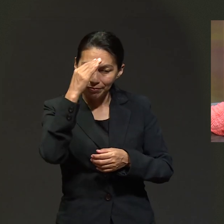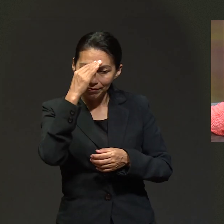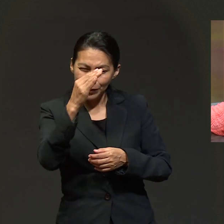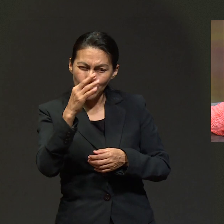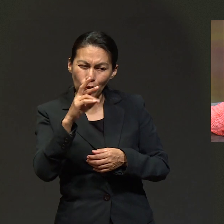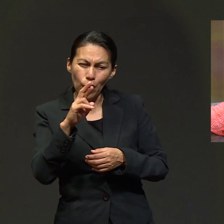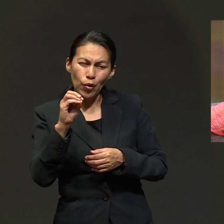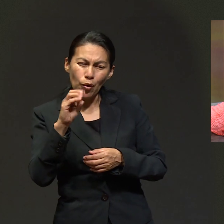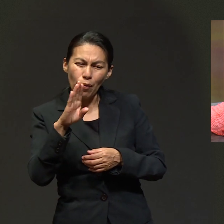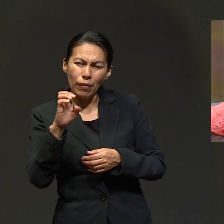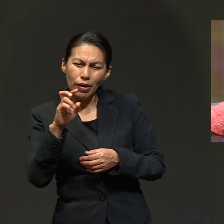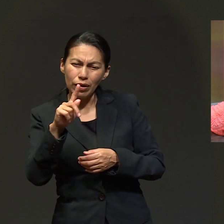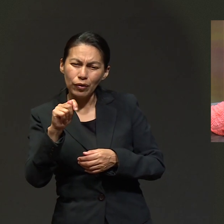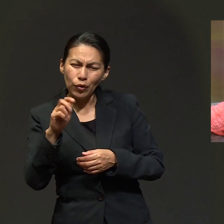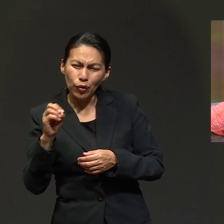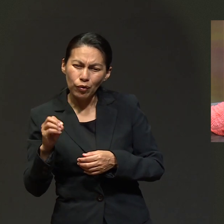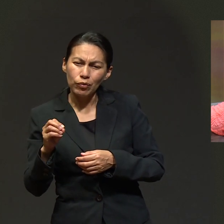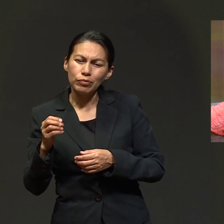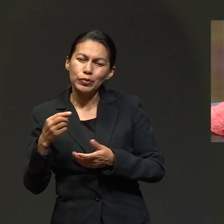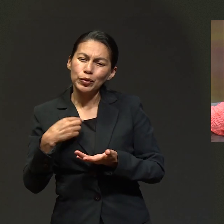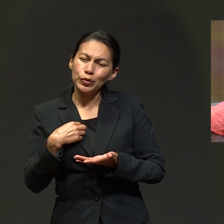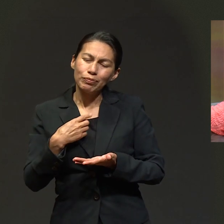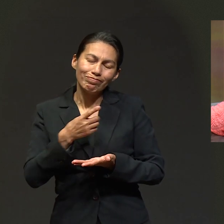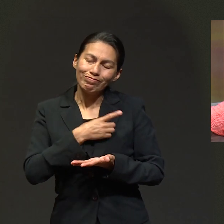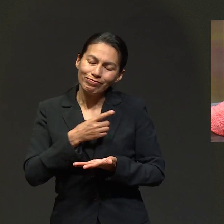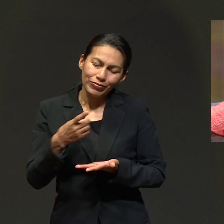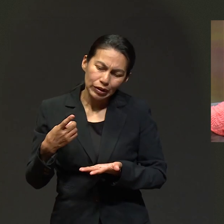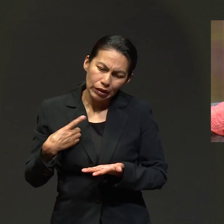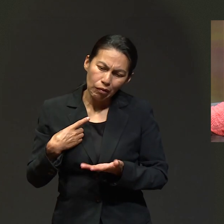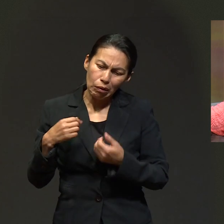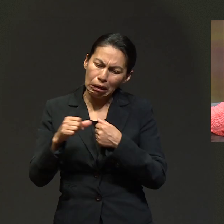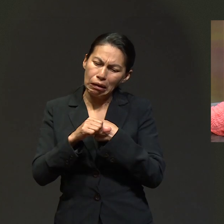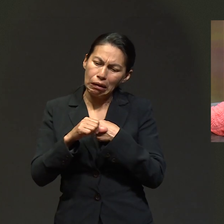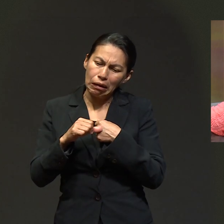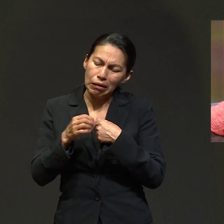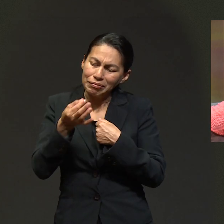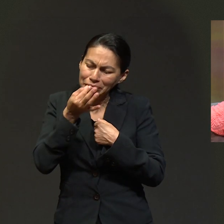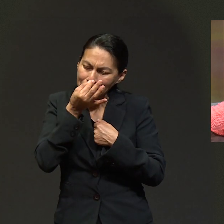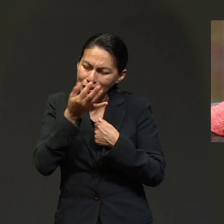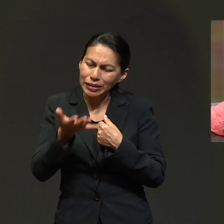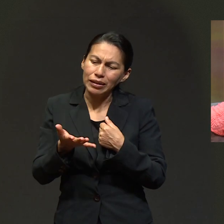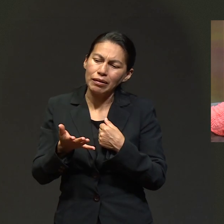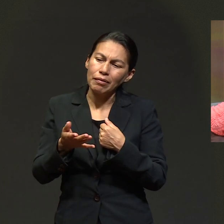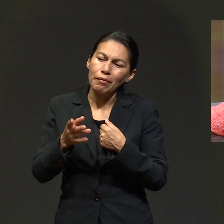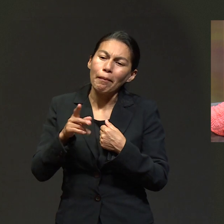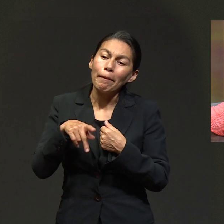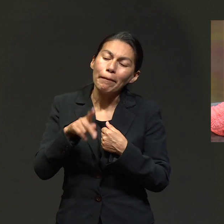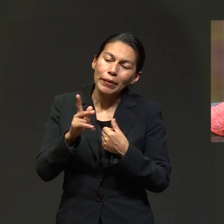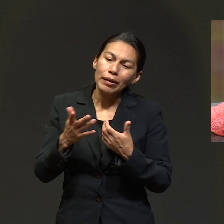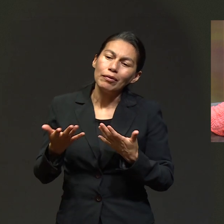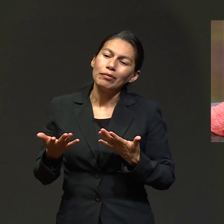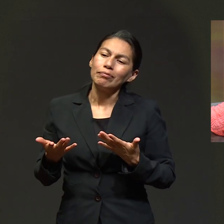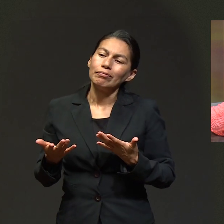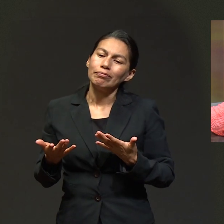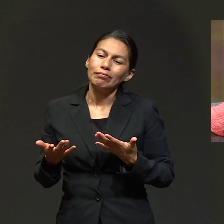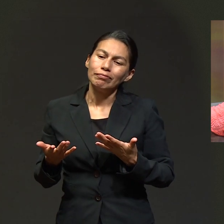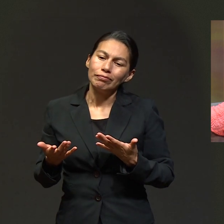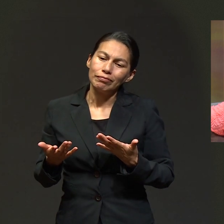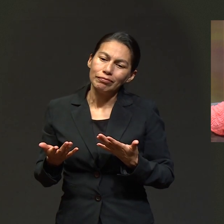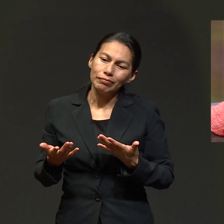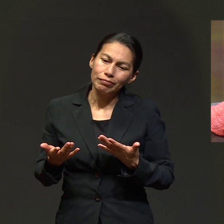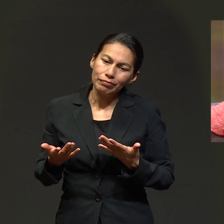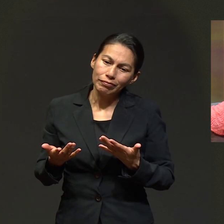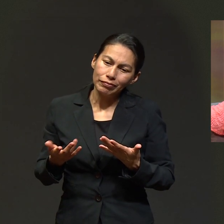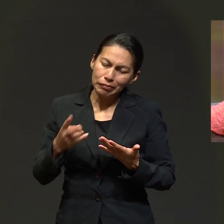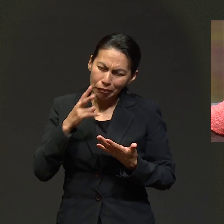señor Roberto, dice, yo sé que pues no debo, porque está recién la cirugía de su esposa. Dice,